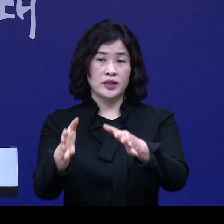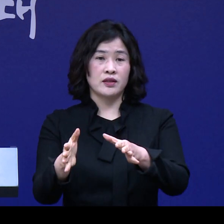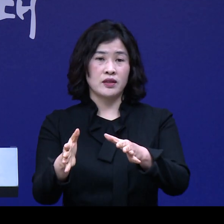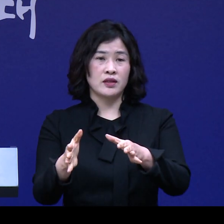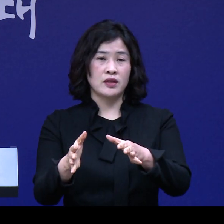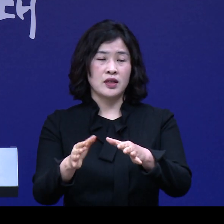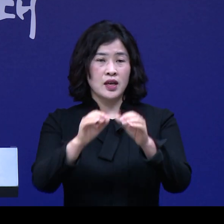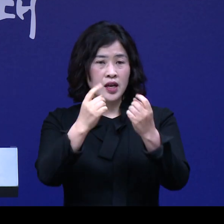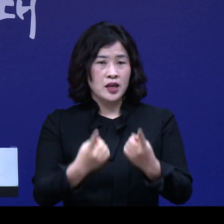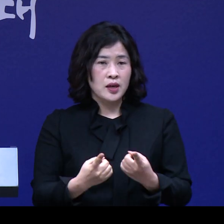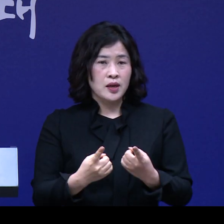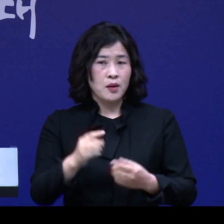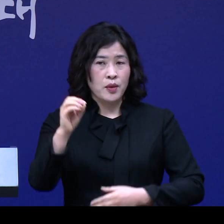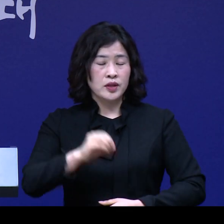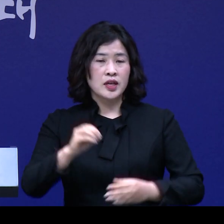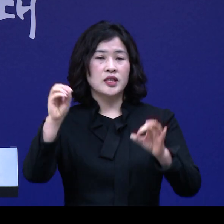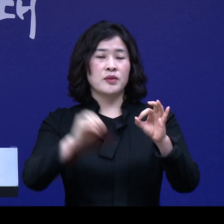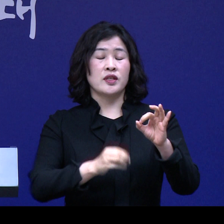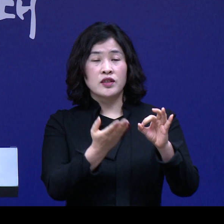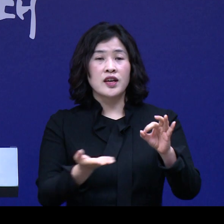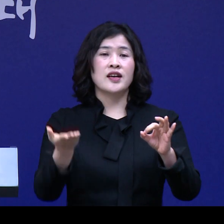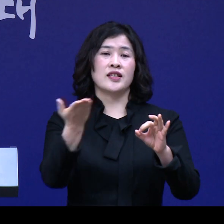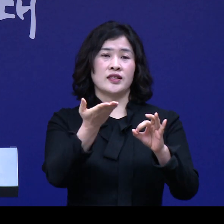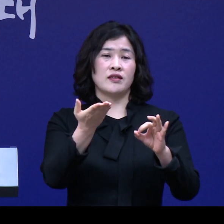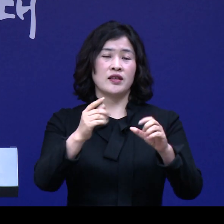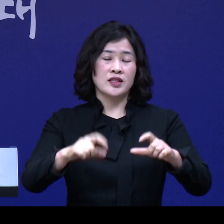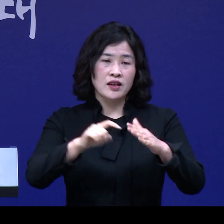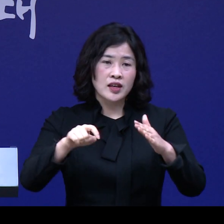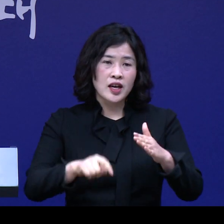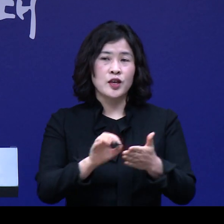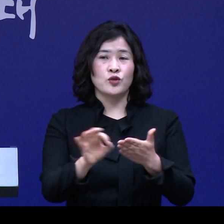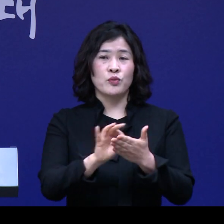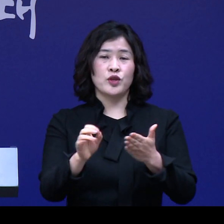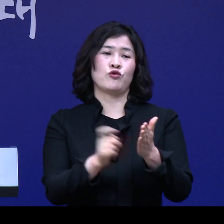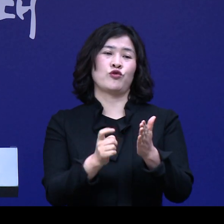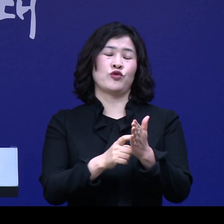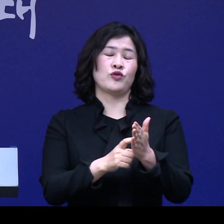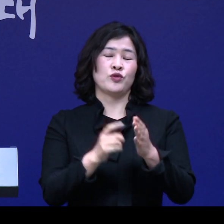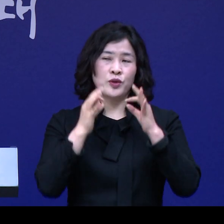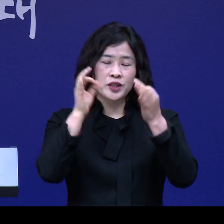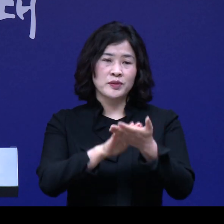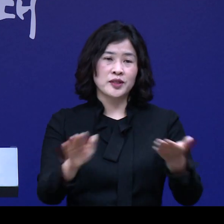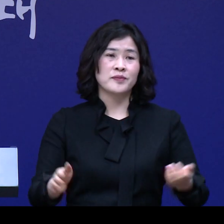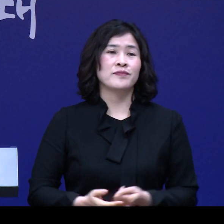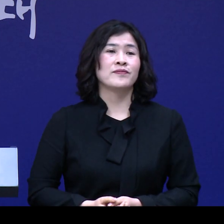할인료를 10%까지 상향시켜서 지역내 소비를 촉진시키겠습니다.